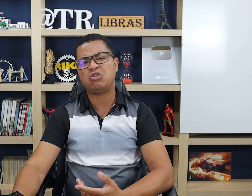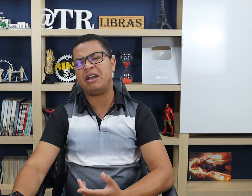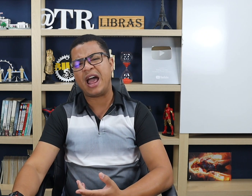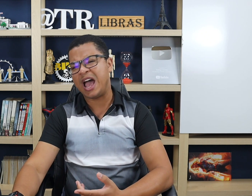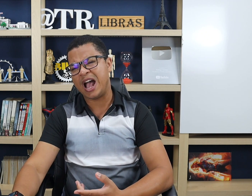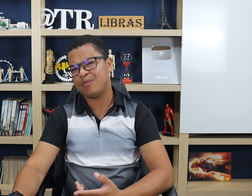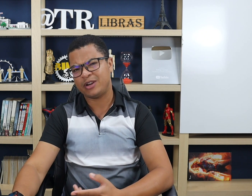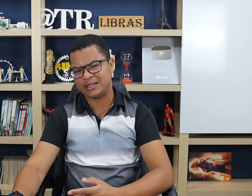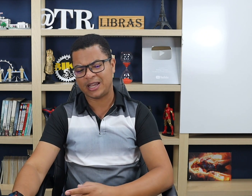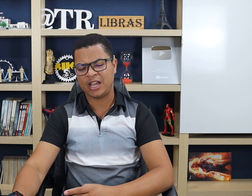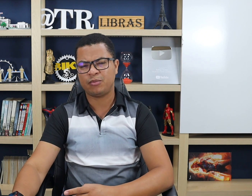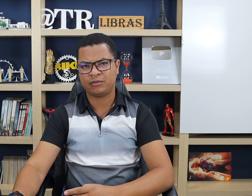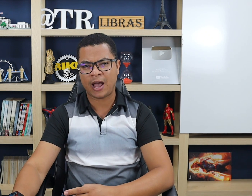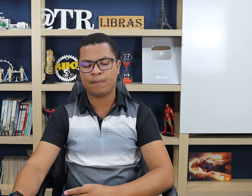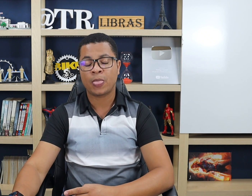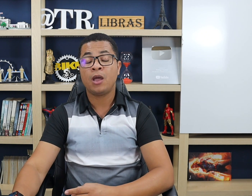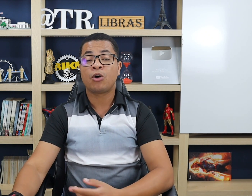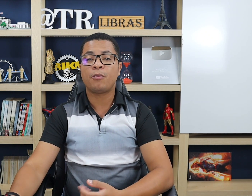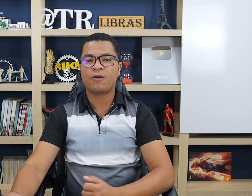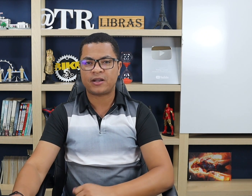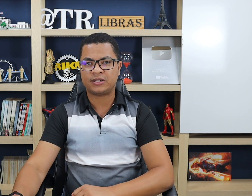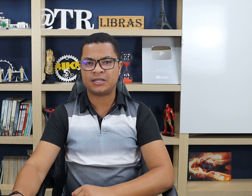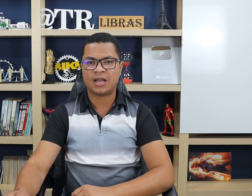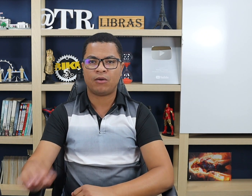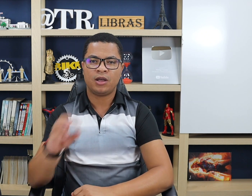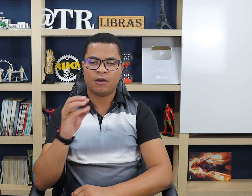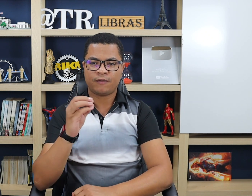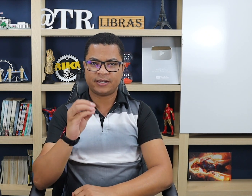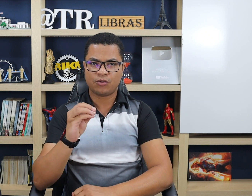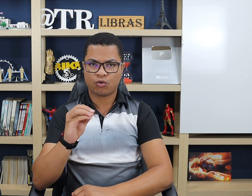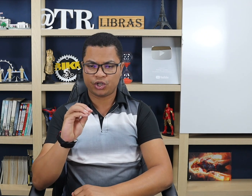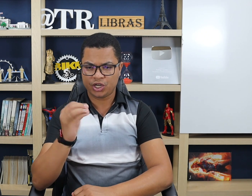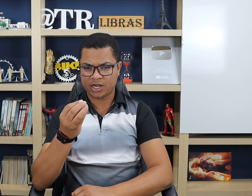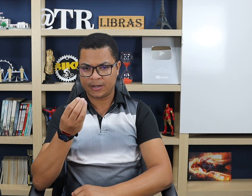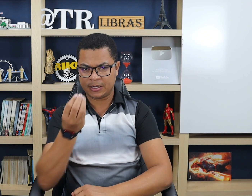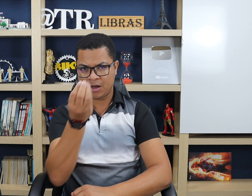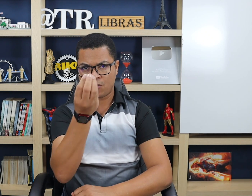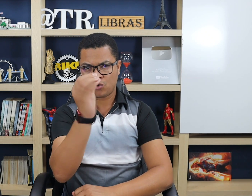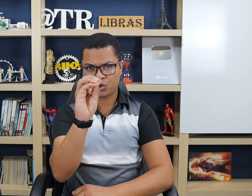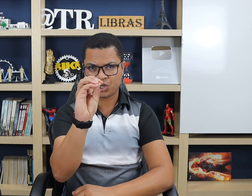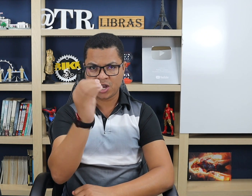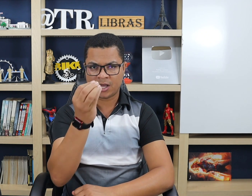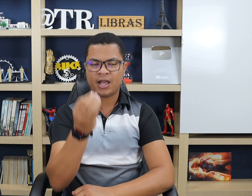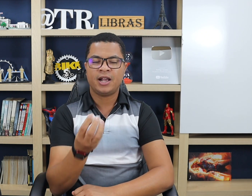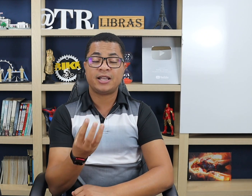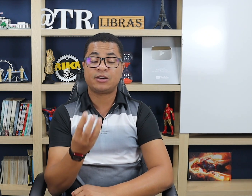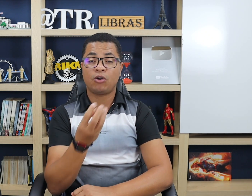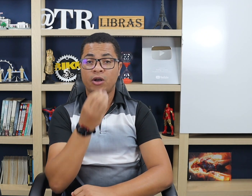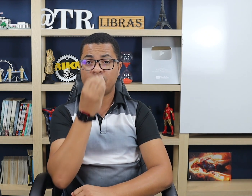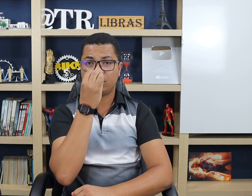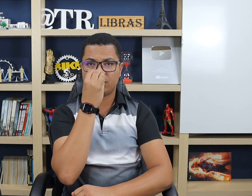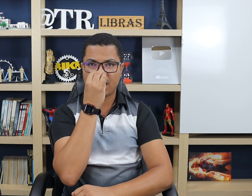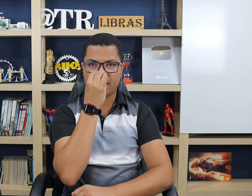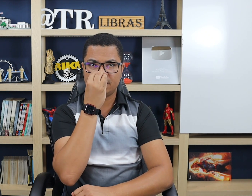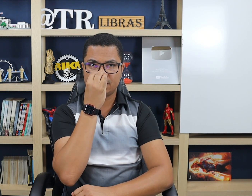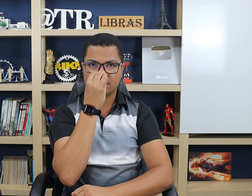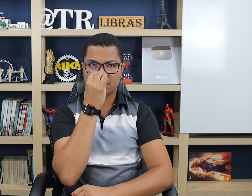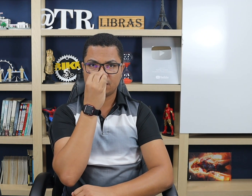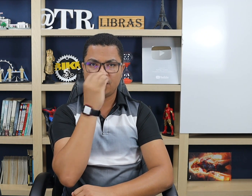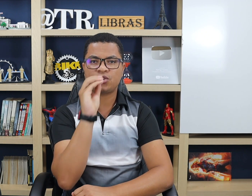desprezo, ignorar, por exemplo, tá? Como que eu faço esse sinal? Faz aí o coxinha, tá? coxinha. E aí coloca aqui no nariz e